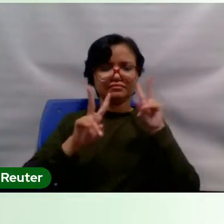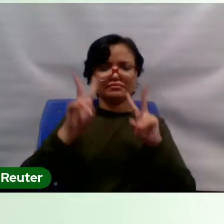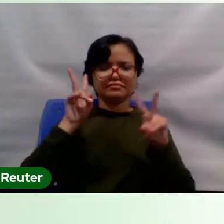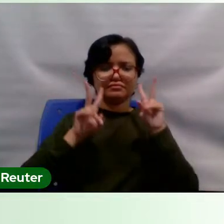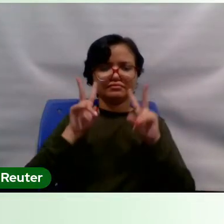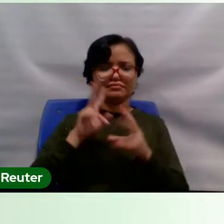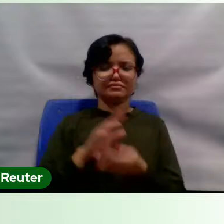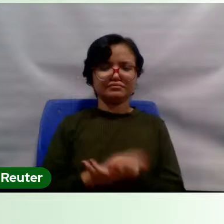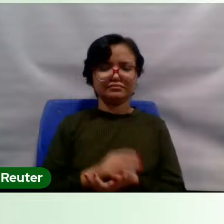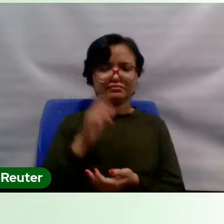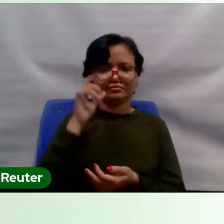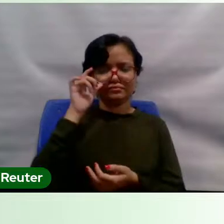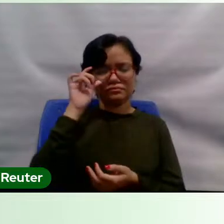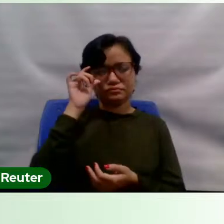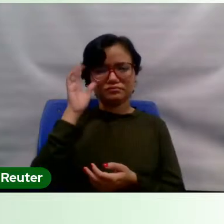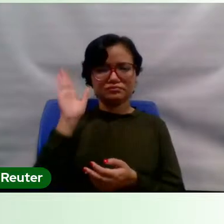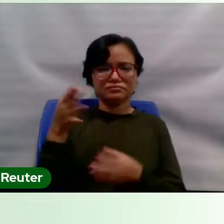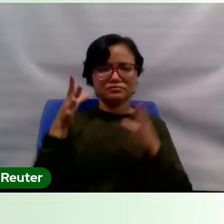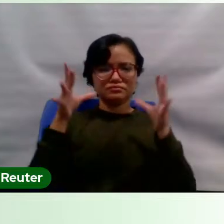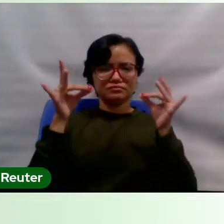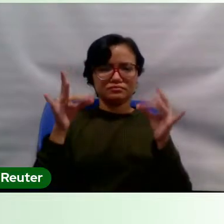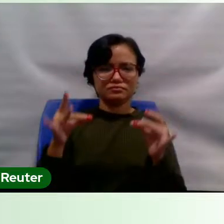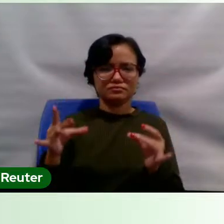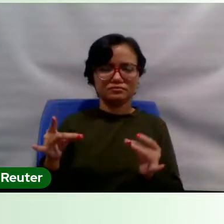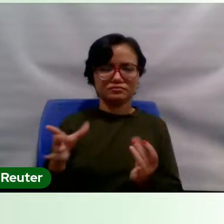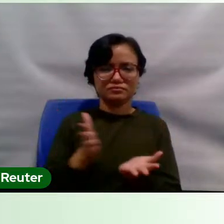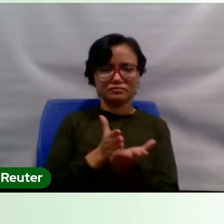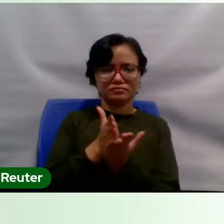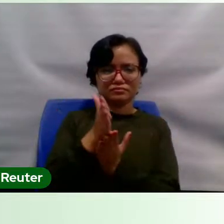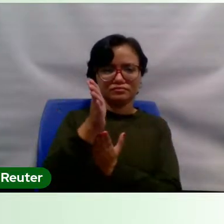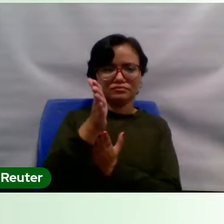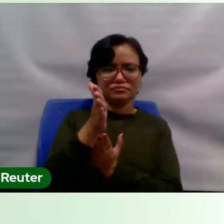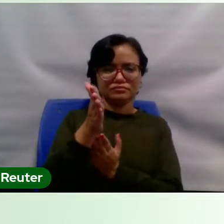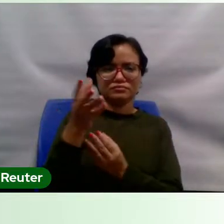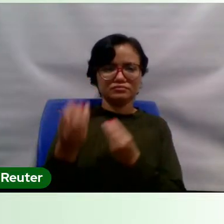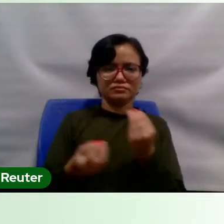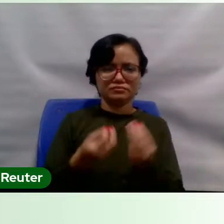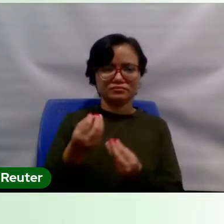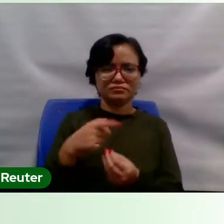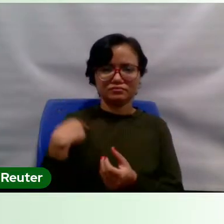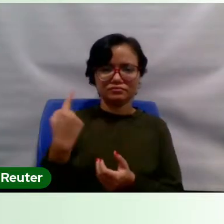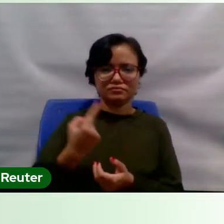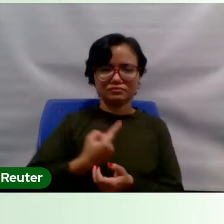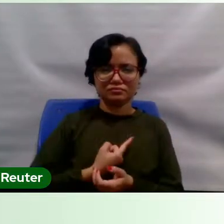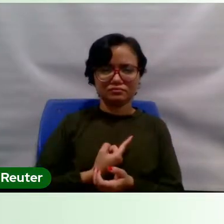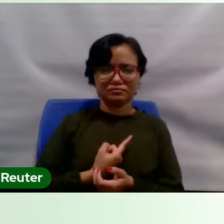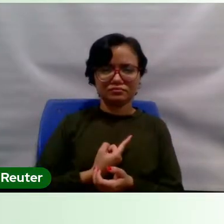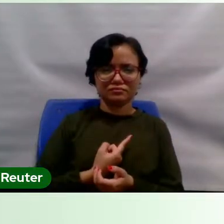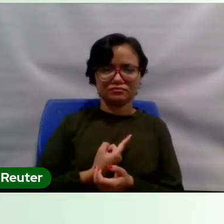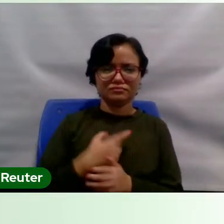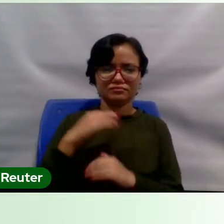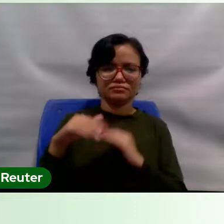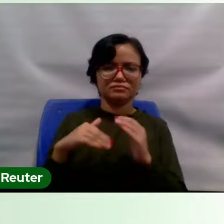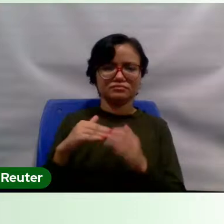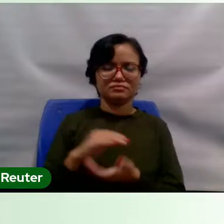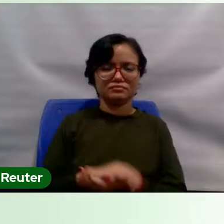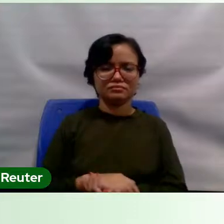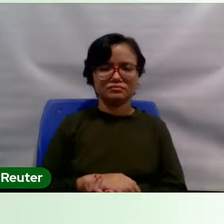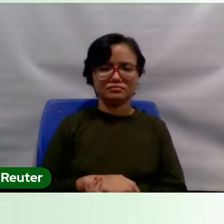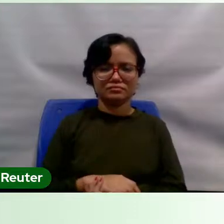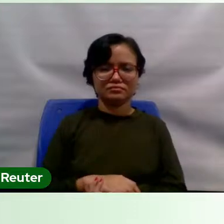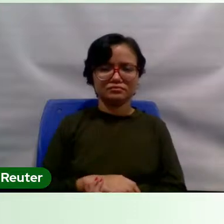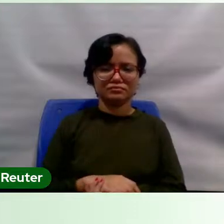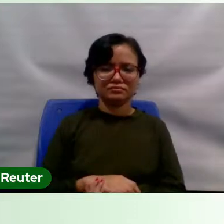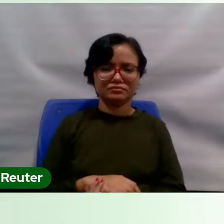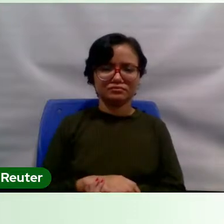já define um percurso, já define como nós vamos construir essa narrativa. O Bruno